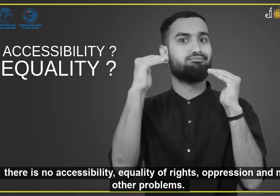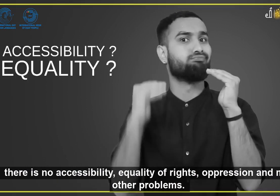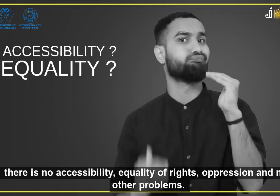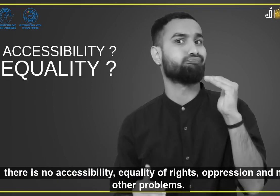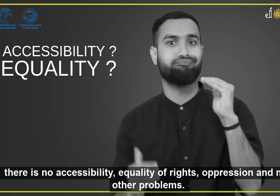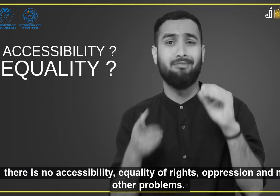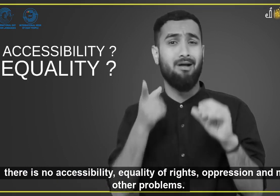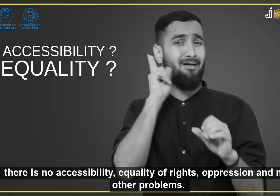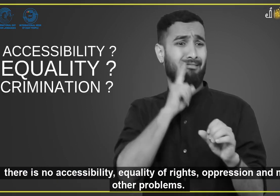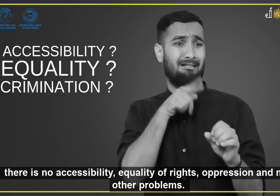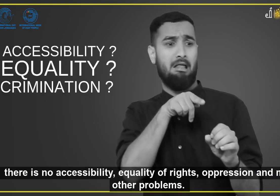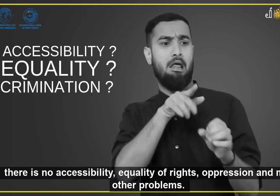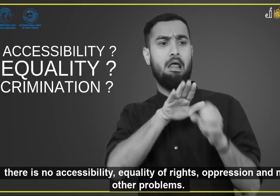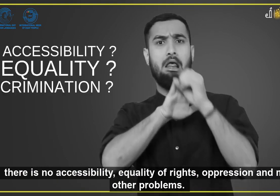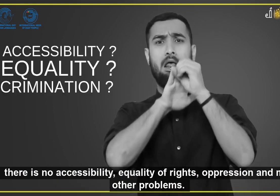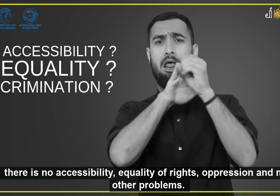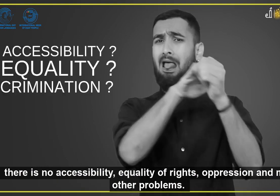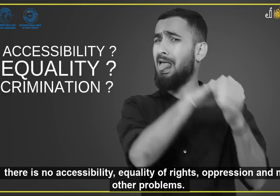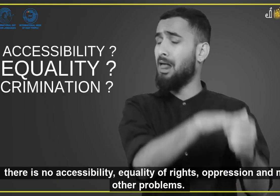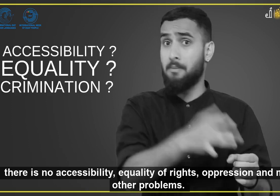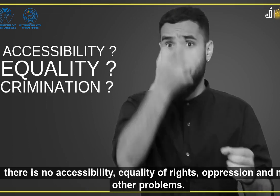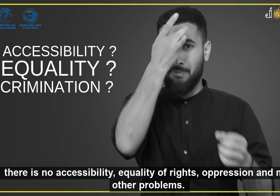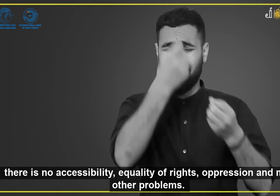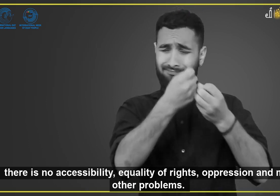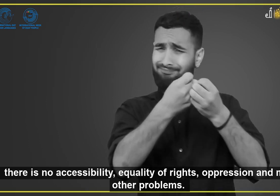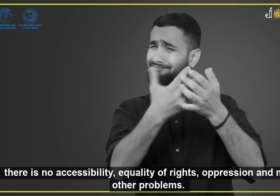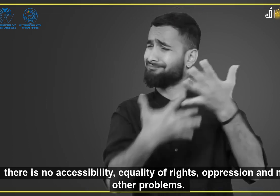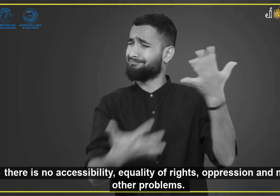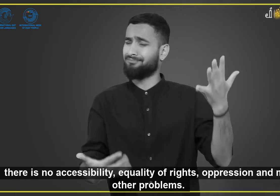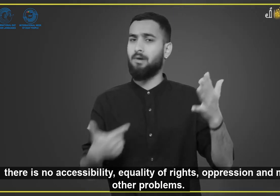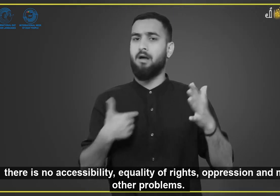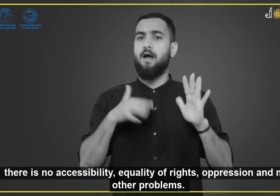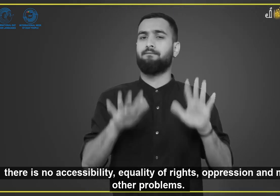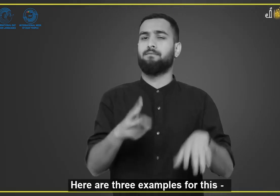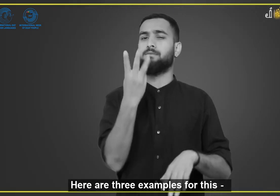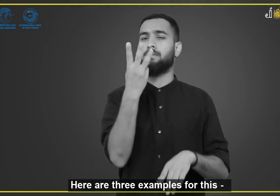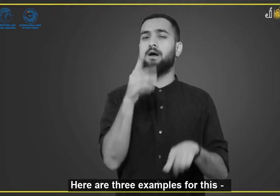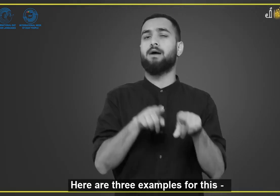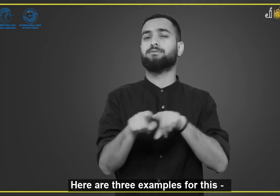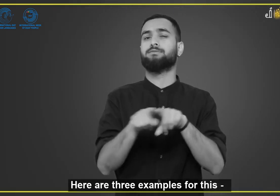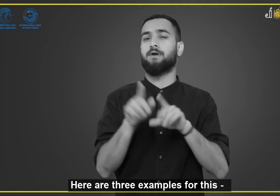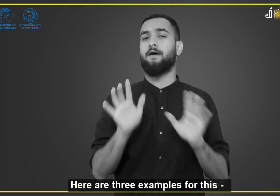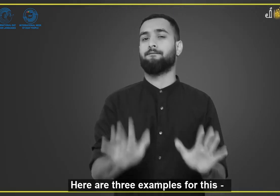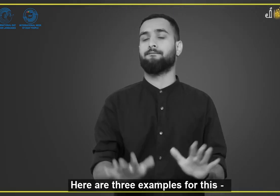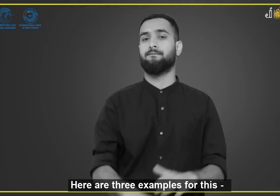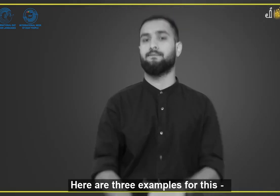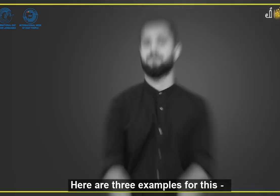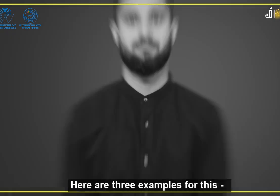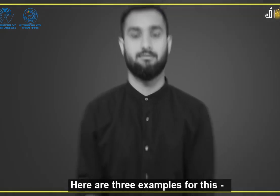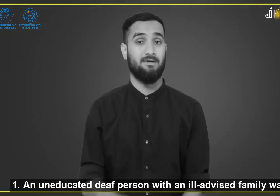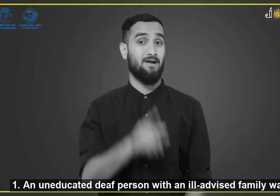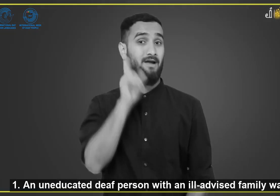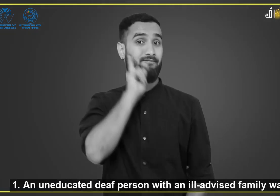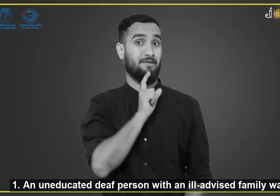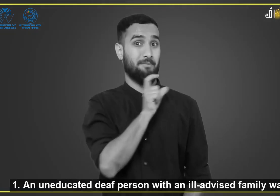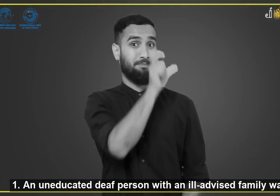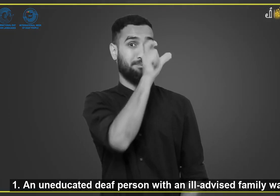उन्हें सुगम्यता नहीं मिलती, समान अधिकार नहीं मिलते और उनके साथ भेदभाव किया जाता है हम आपको तीन उधारन देना चाहेंगे